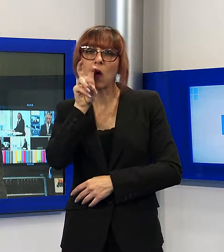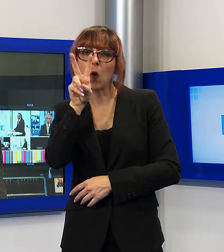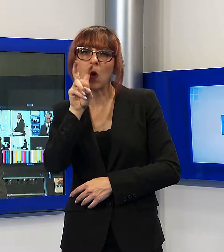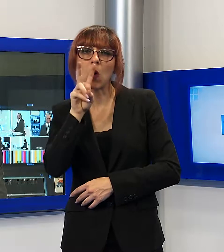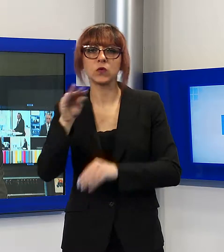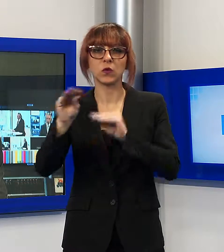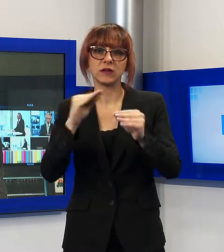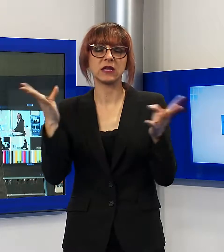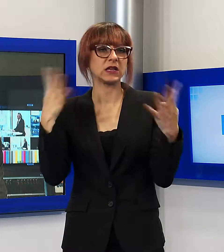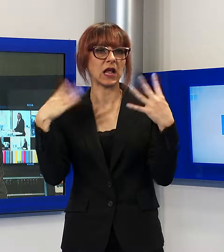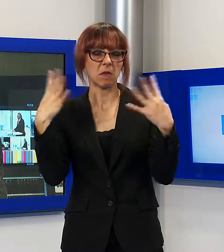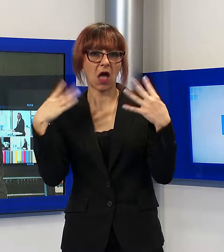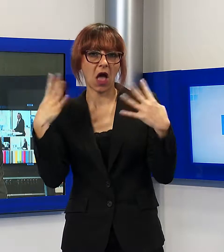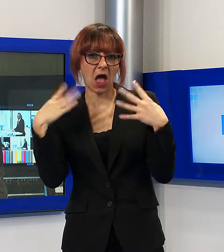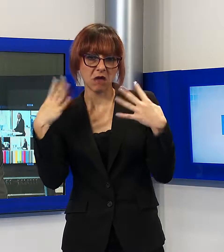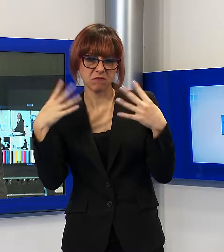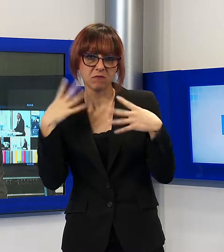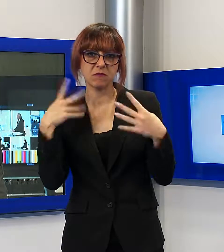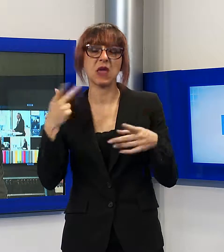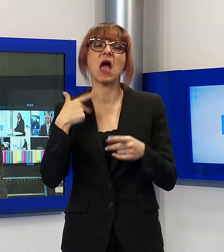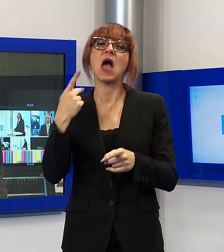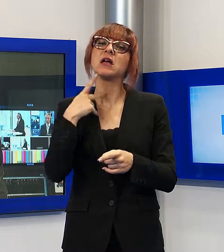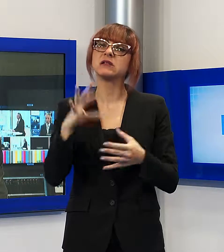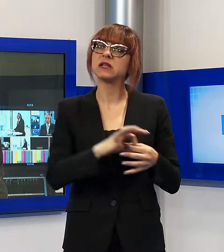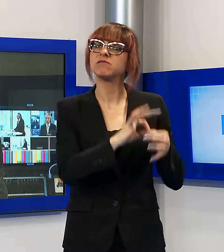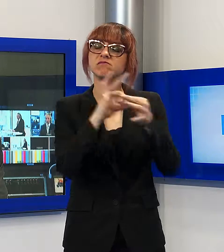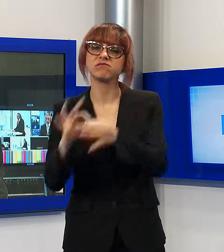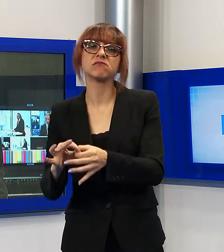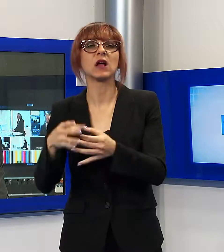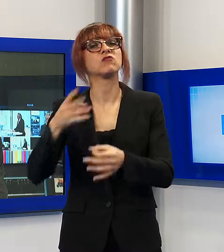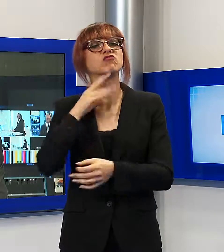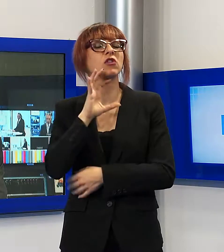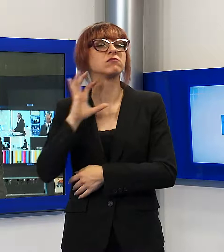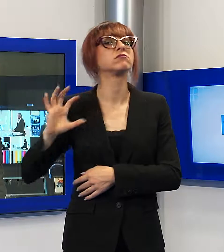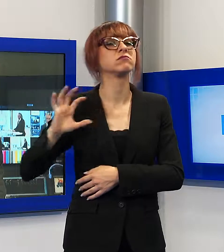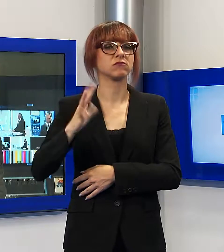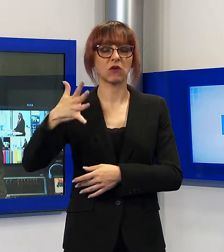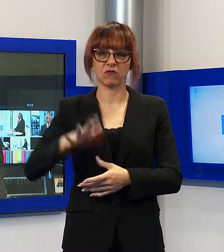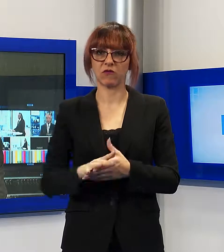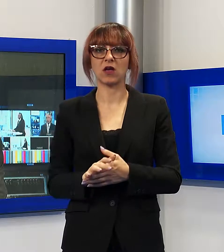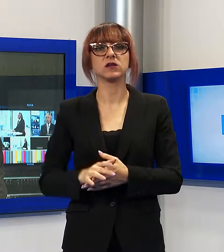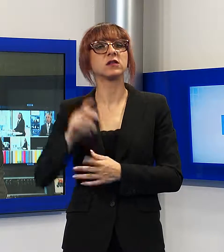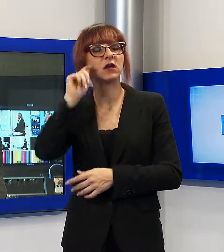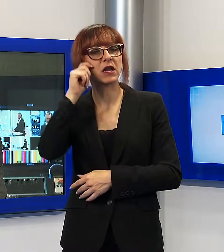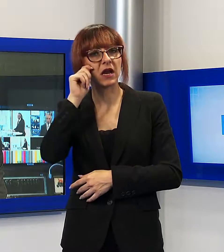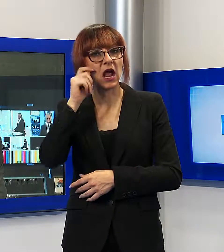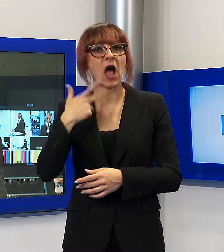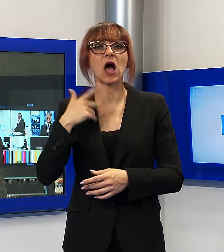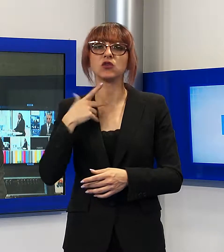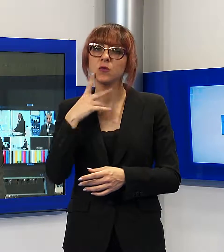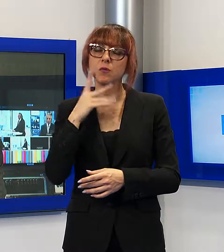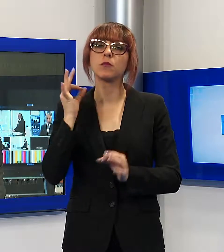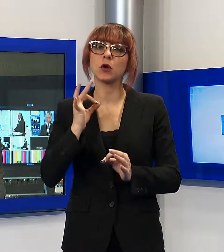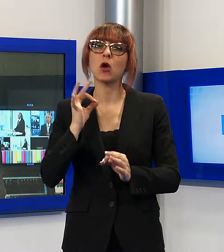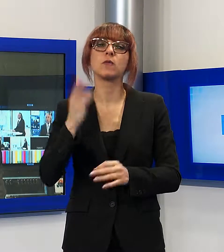per disturbo del riposo delle persone e getto pericoloso di cose. Queste le ipotesi di reato per le quali sono stati